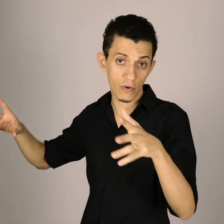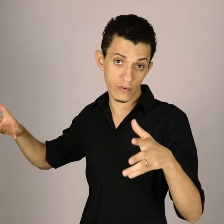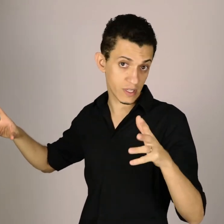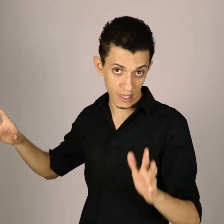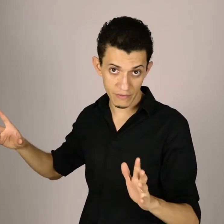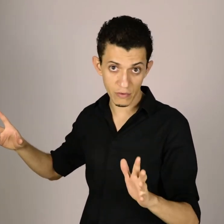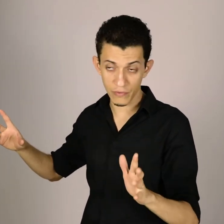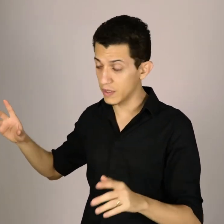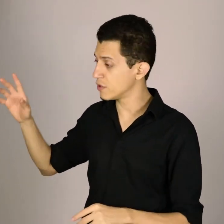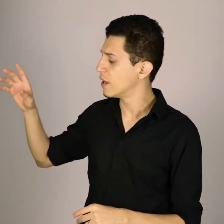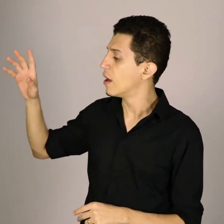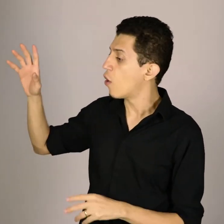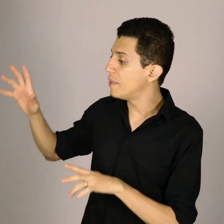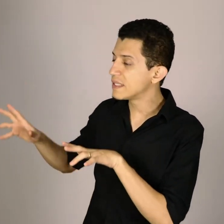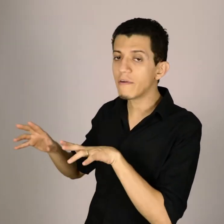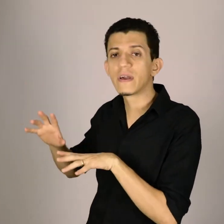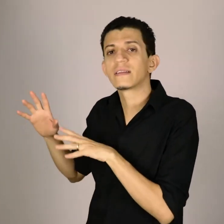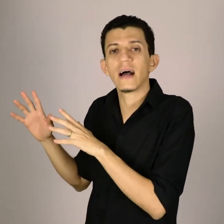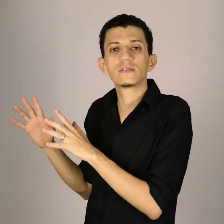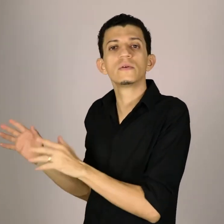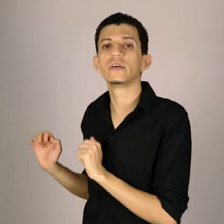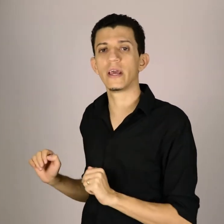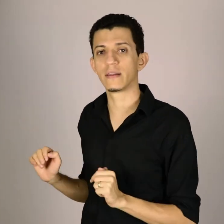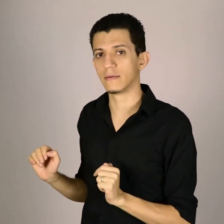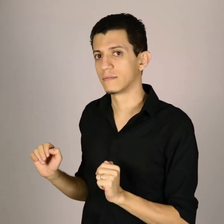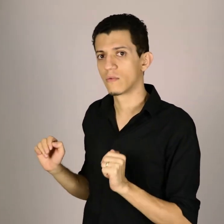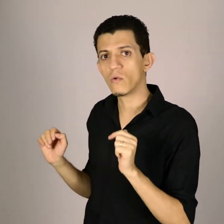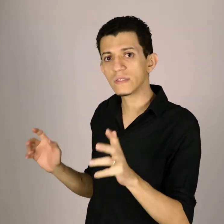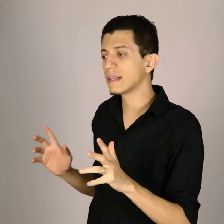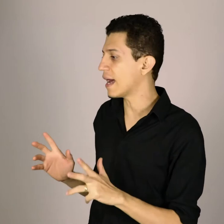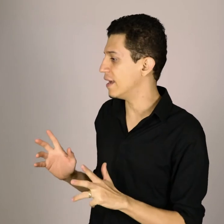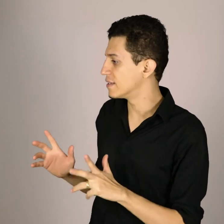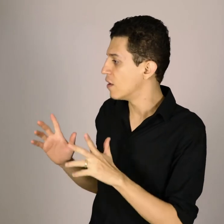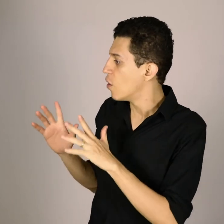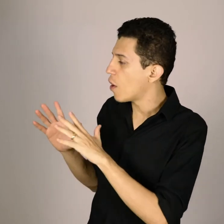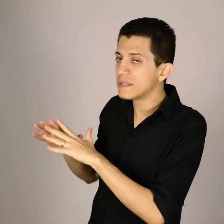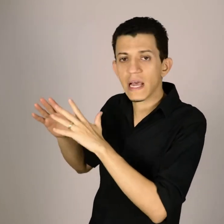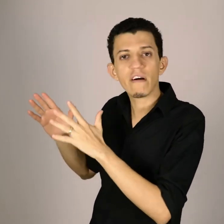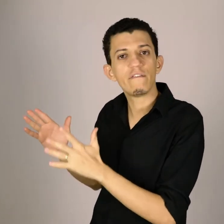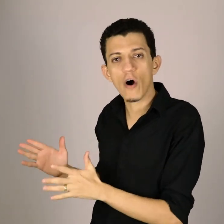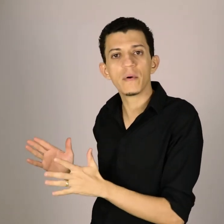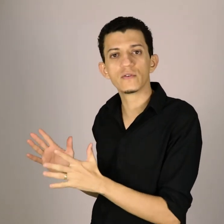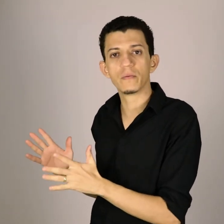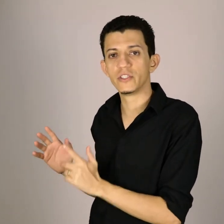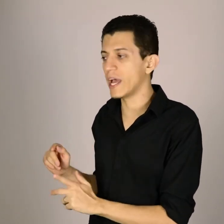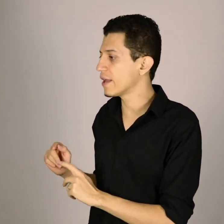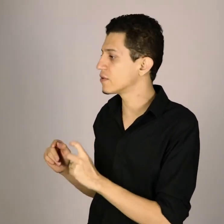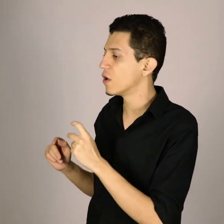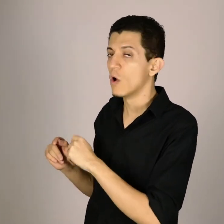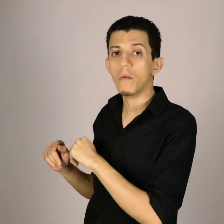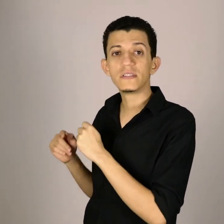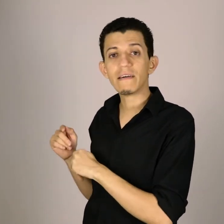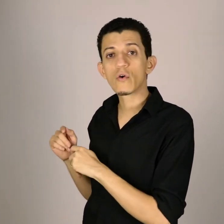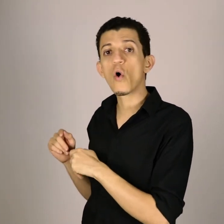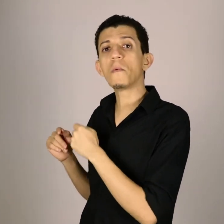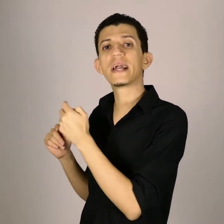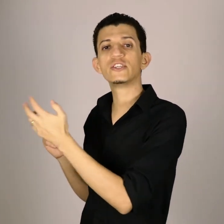que você está vendo o vídeo. Observa o que está à sua direita com os detalhes. Observa a forma dos objetos, observa como que a gente